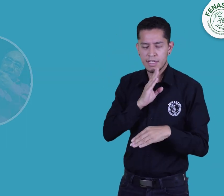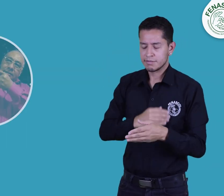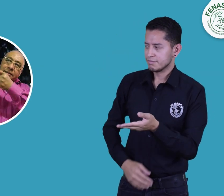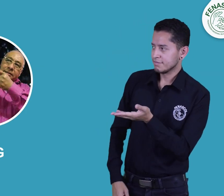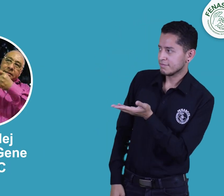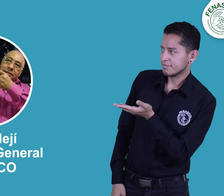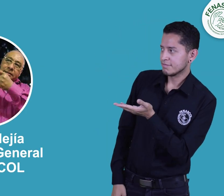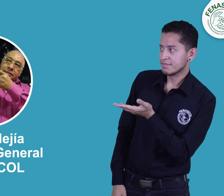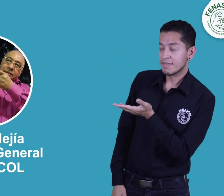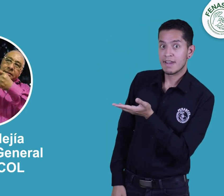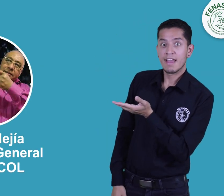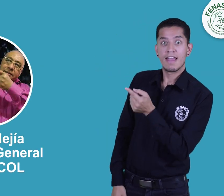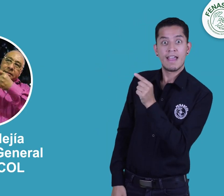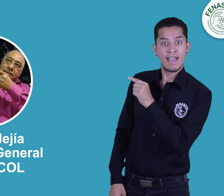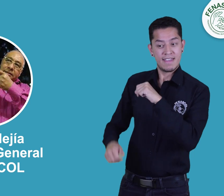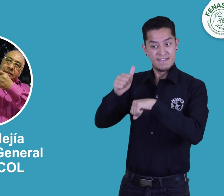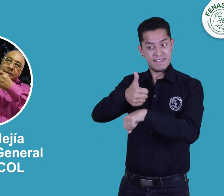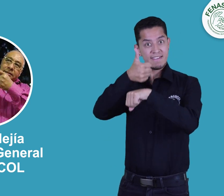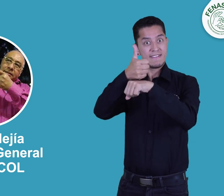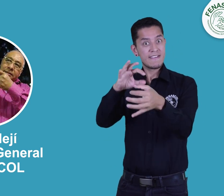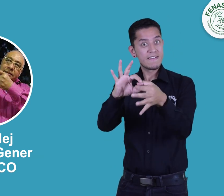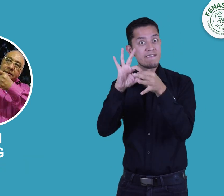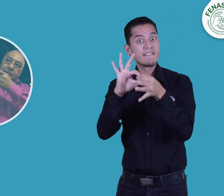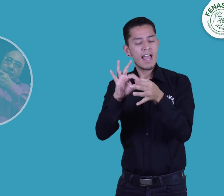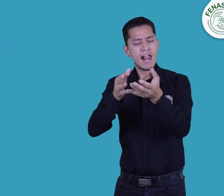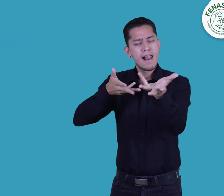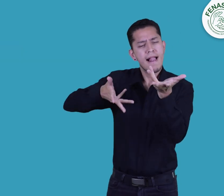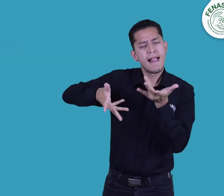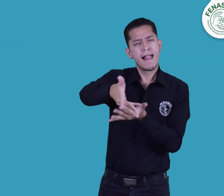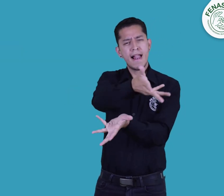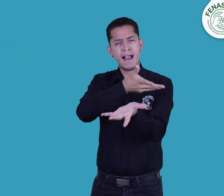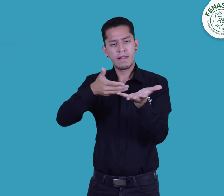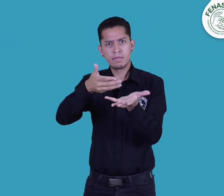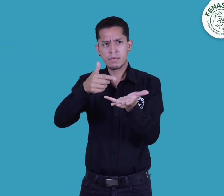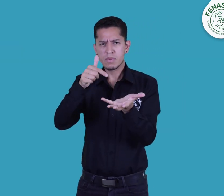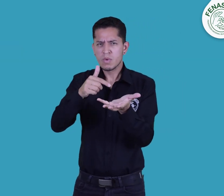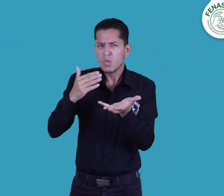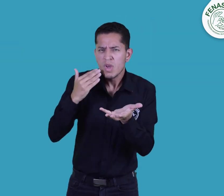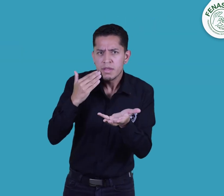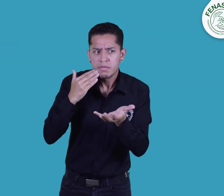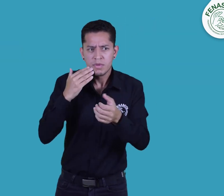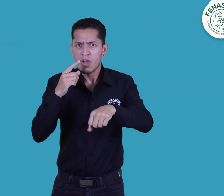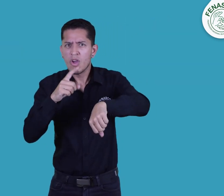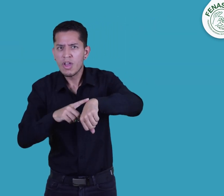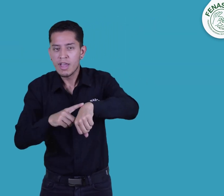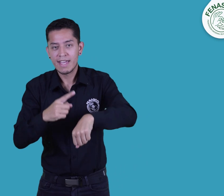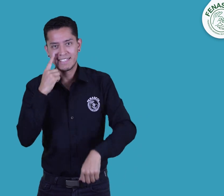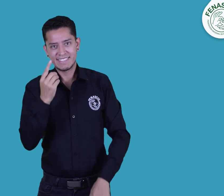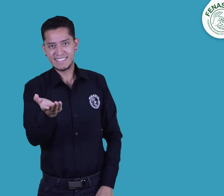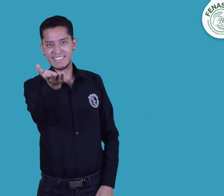Tendremos como invitado al director general de Penascol, Henry Mejía. Esta transmisión es el próximo jueves,